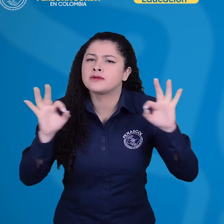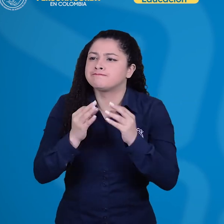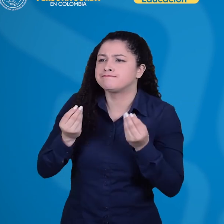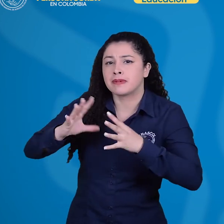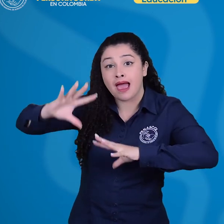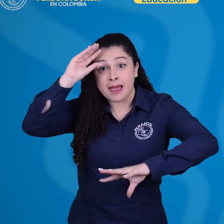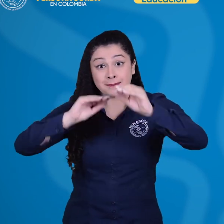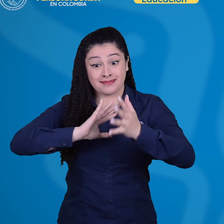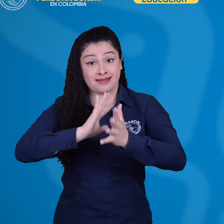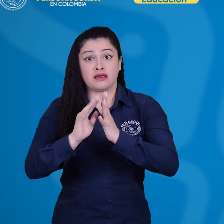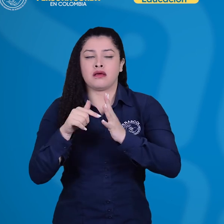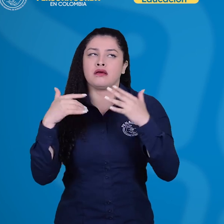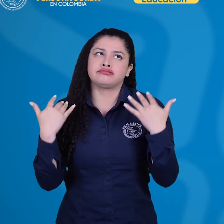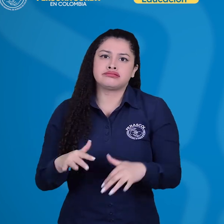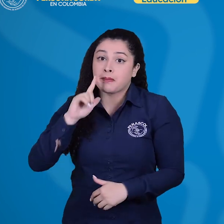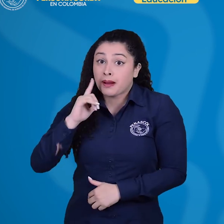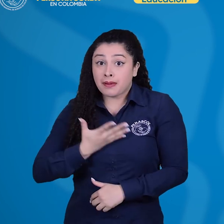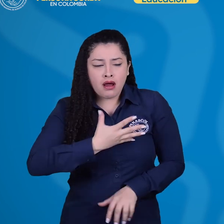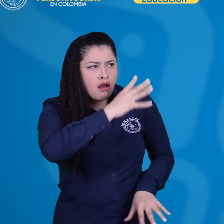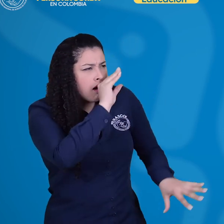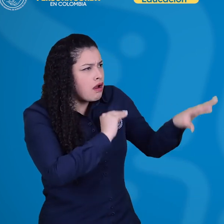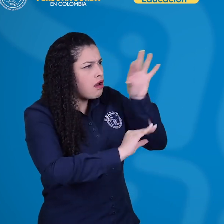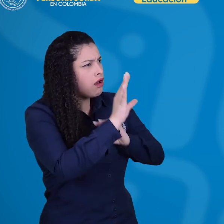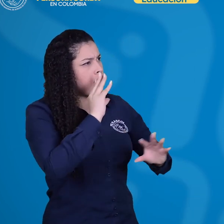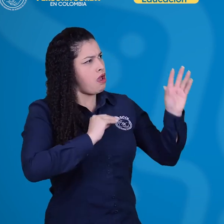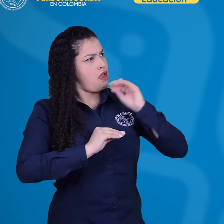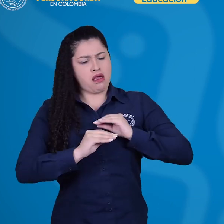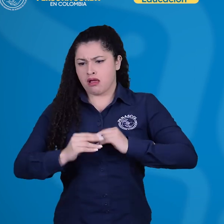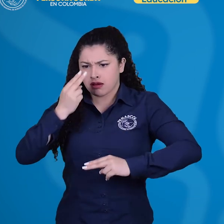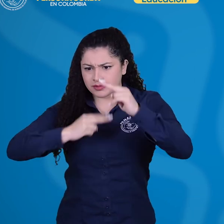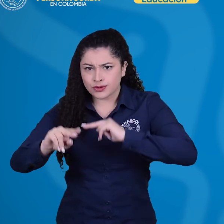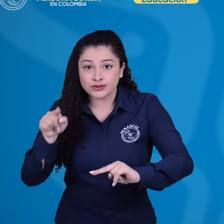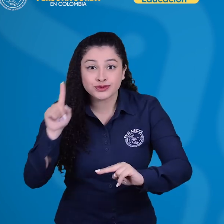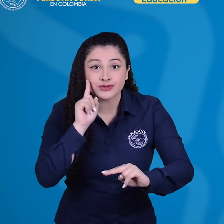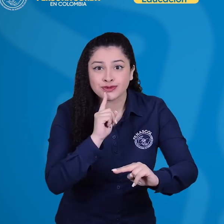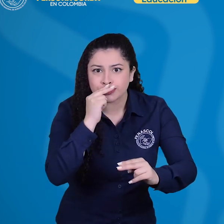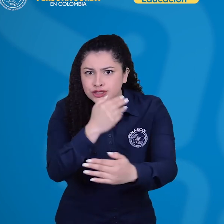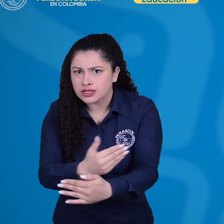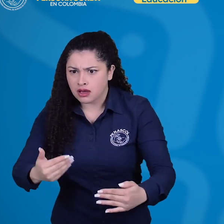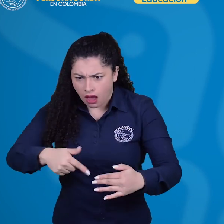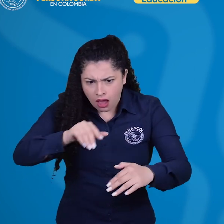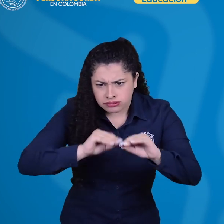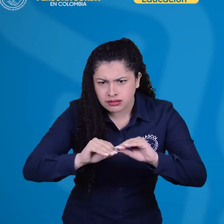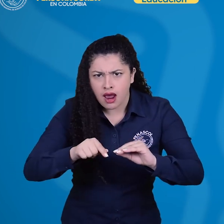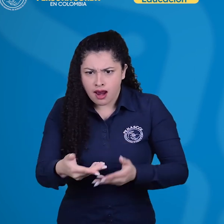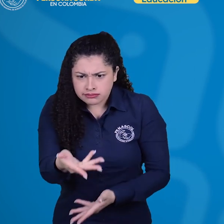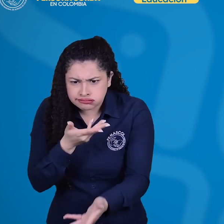padres de familia involucrarse más en los procesos educativos de sus hijos e hijas sordos y los procesos de